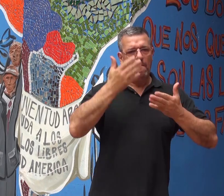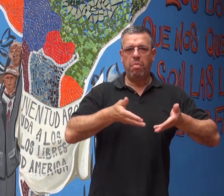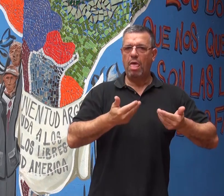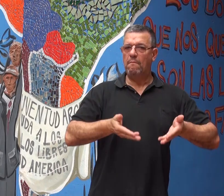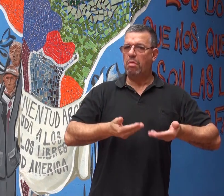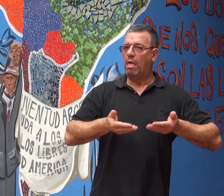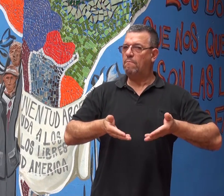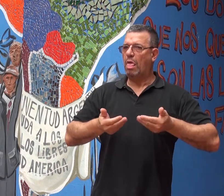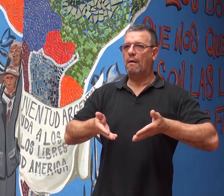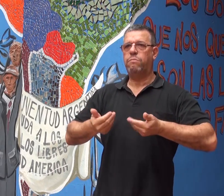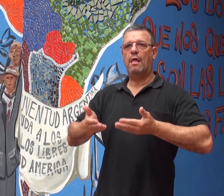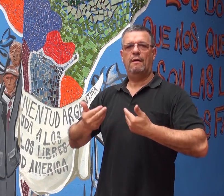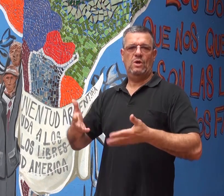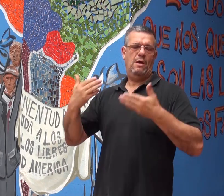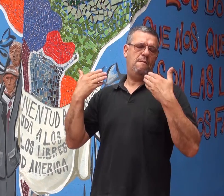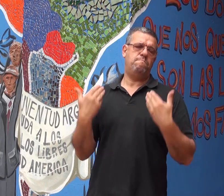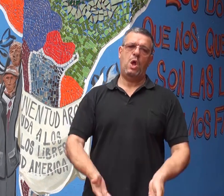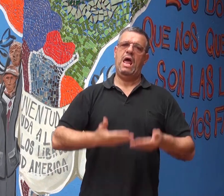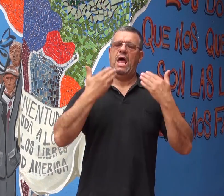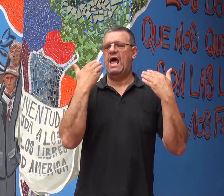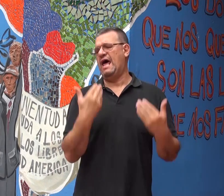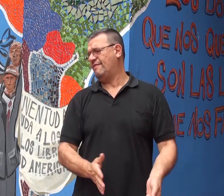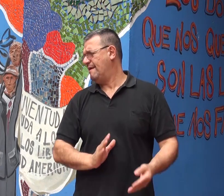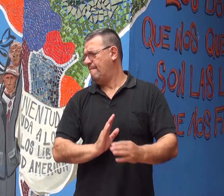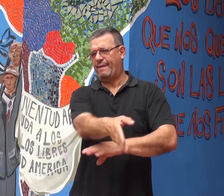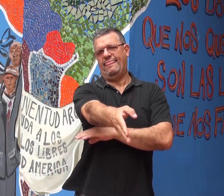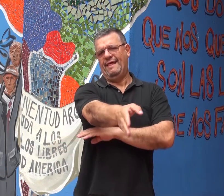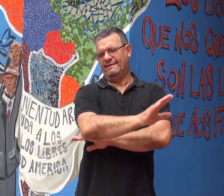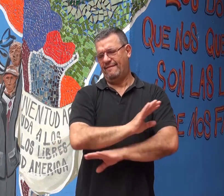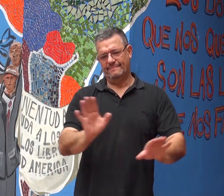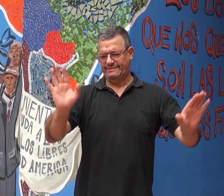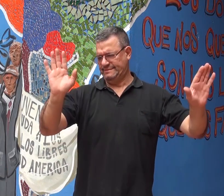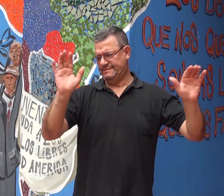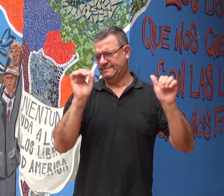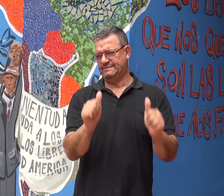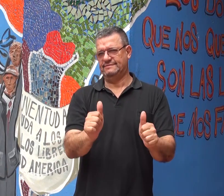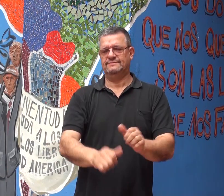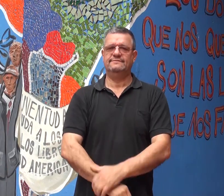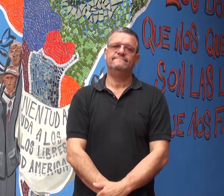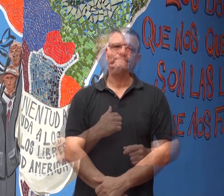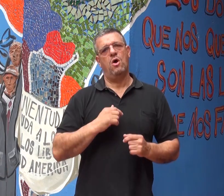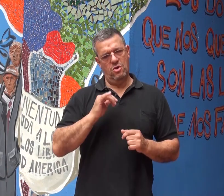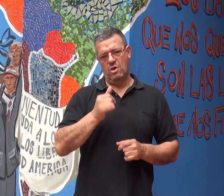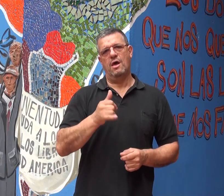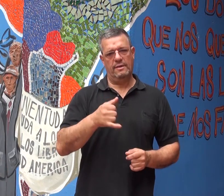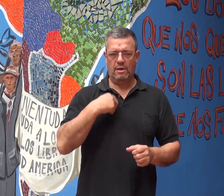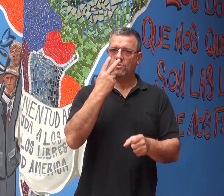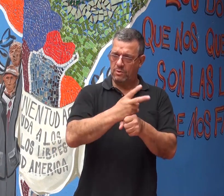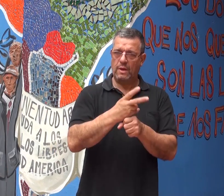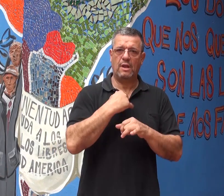accediendo y permitiéndome incorporar otras cosas y ya veo que puedo. Yo creo que todo se puede hacer. Sí, sí, sí. Lo del secundario, claro